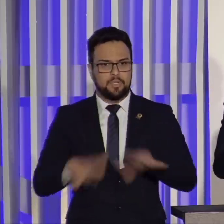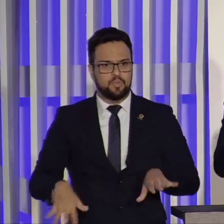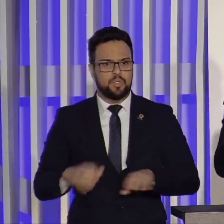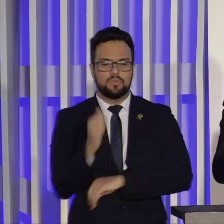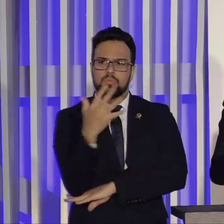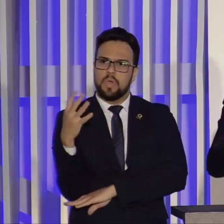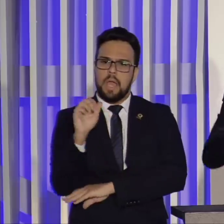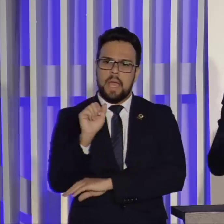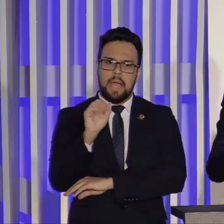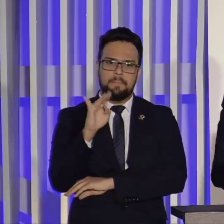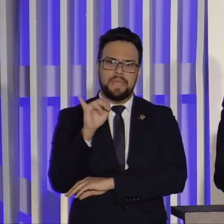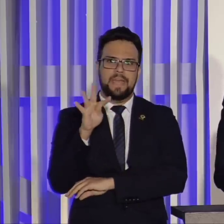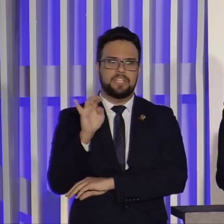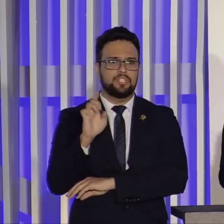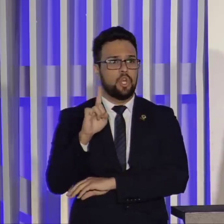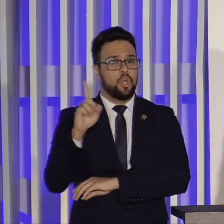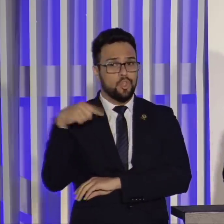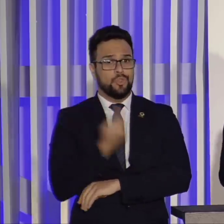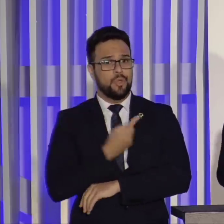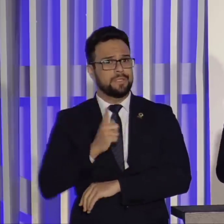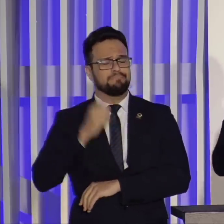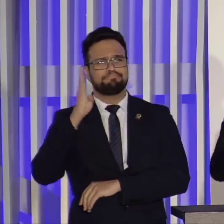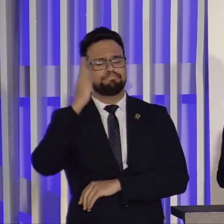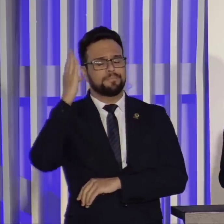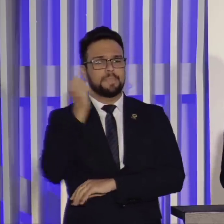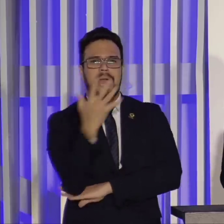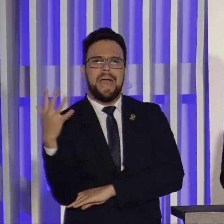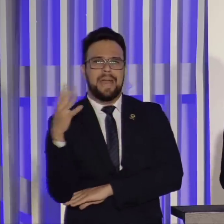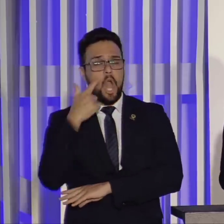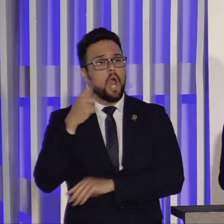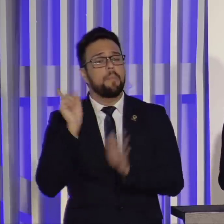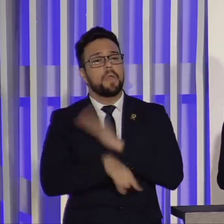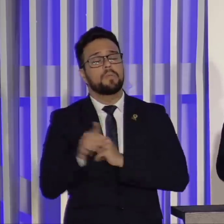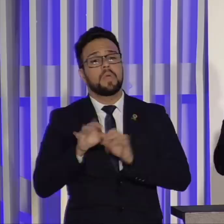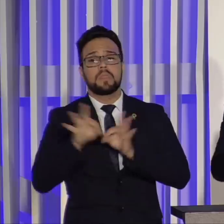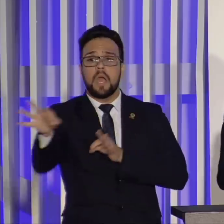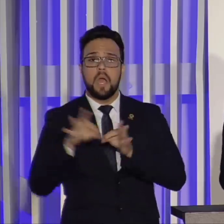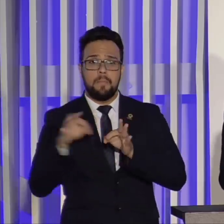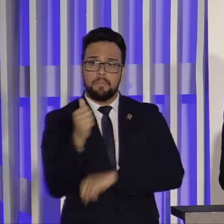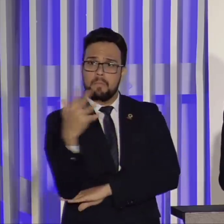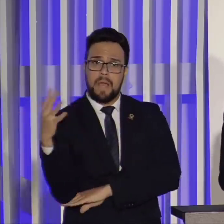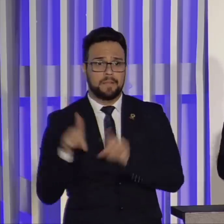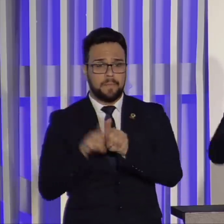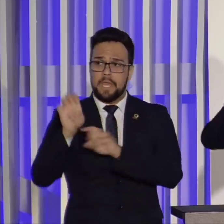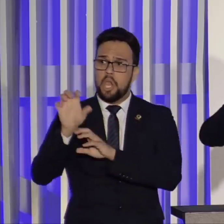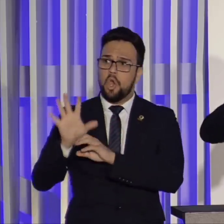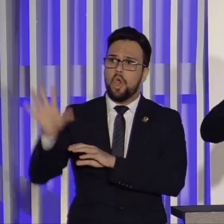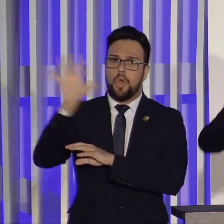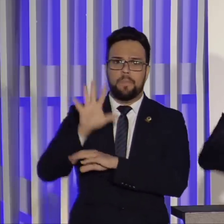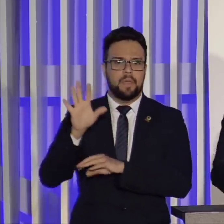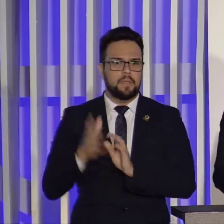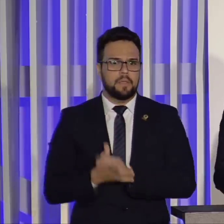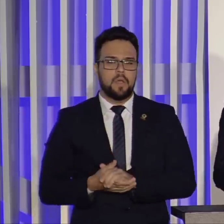Ninguém tem uma área tão preservada como a nossa. Pergunte o tamanho da mata ciliar e rios europeus, mas pergunte em